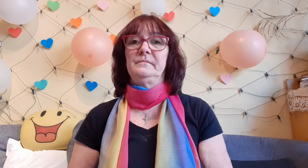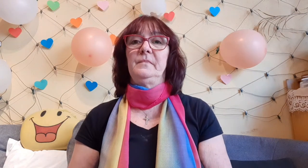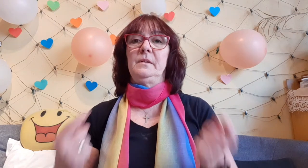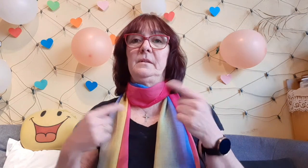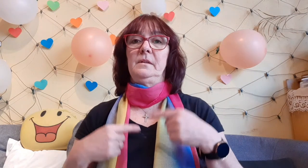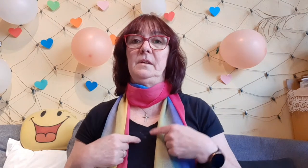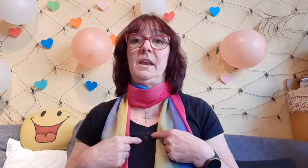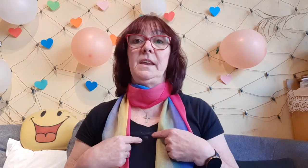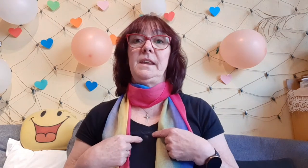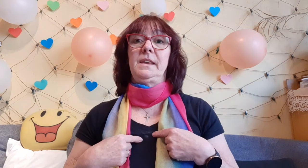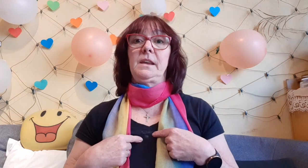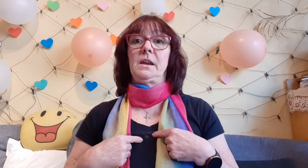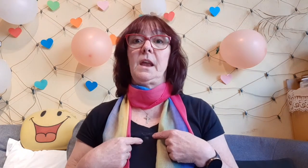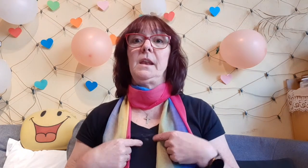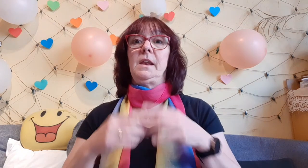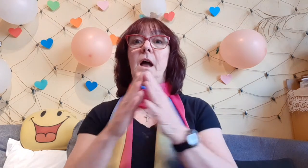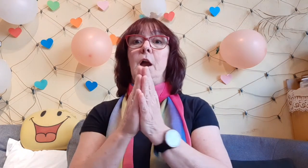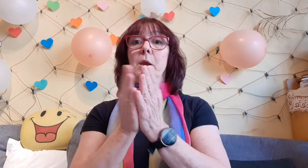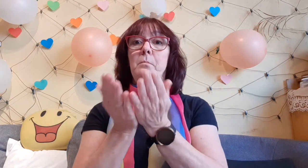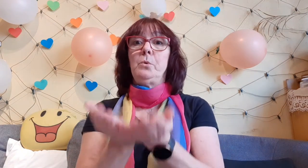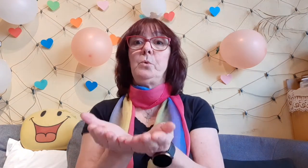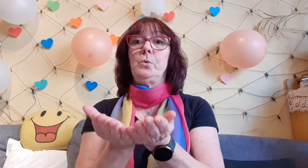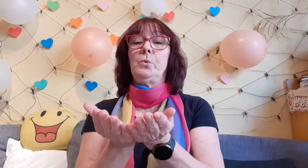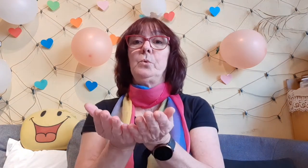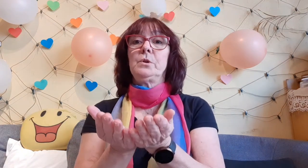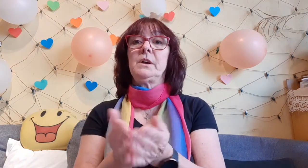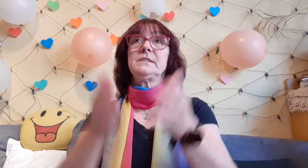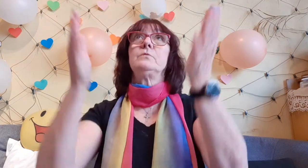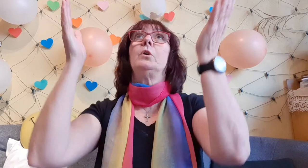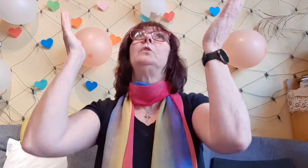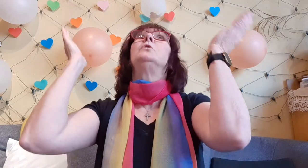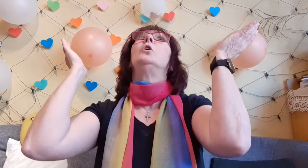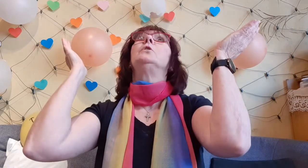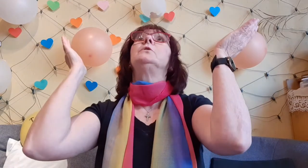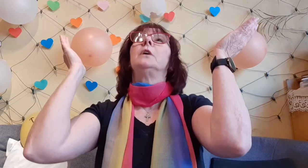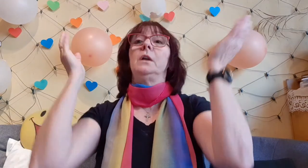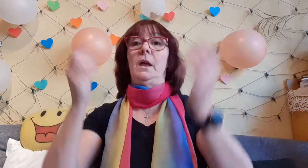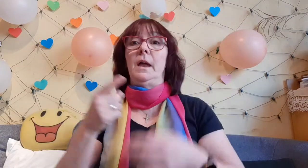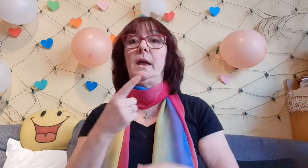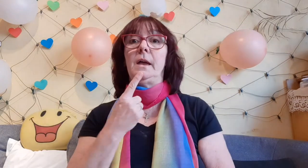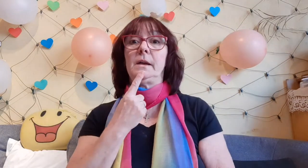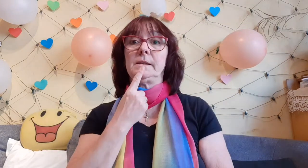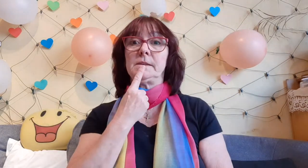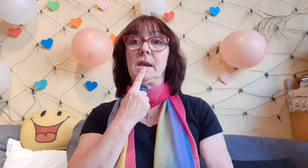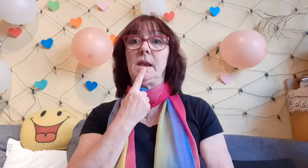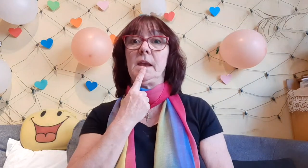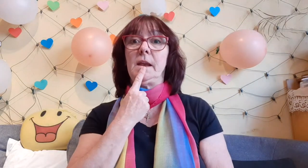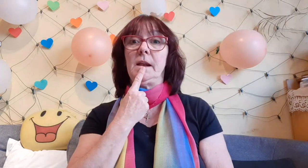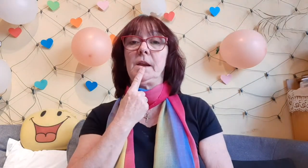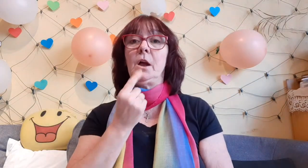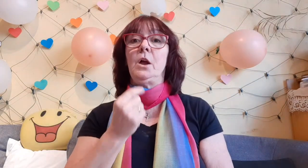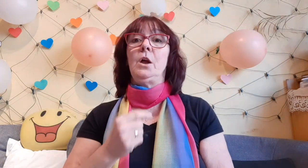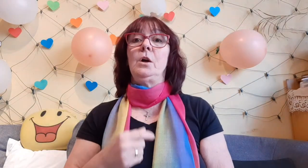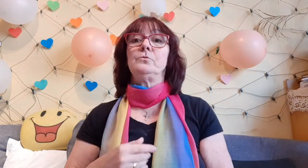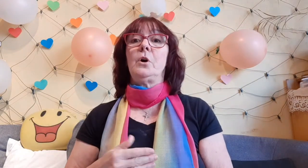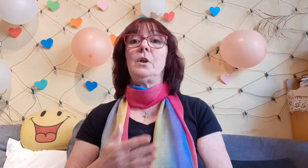Ich kenne ein Buch, das von Gott erzählt, von